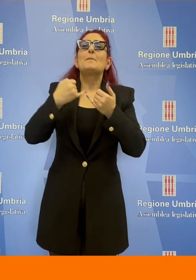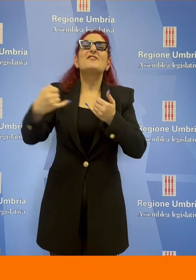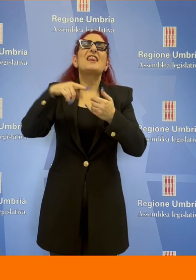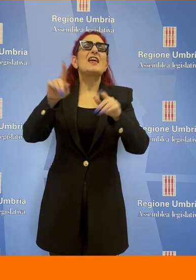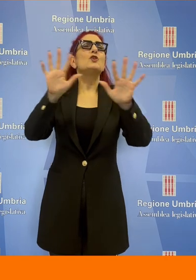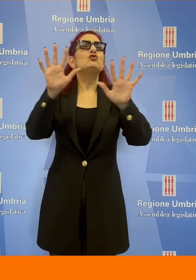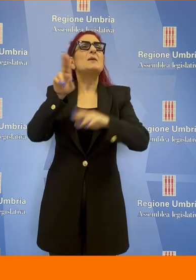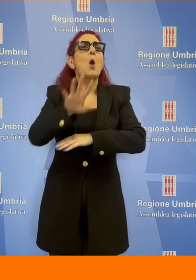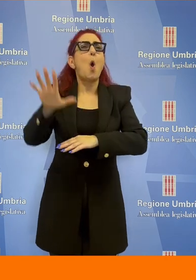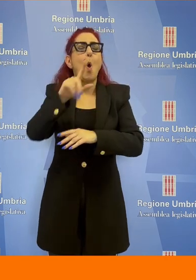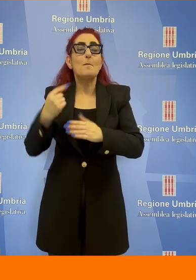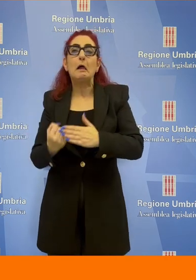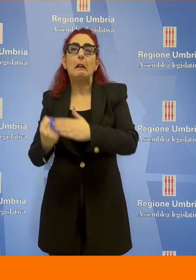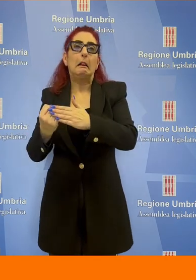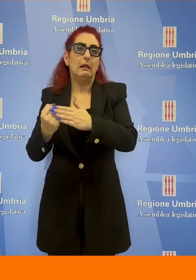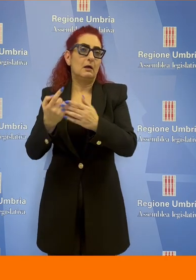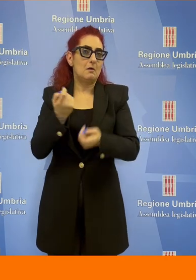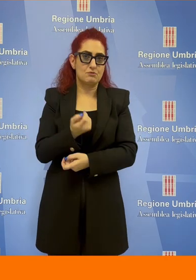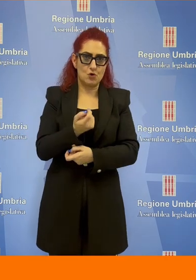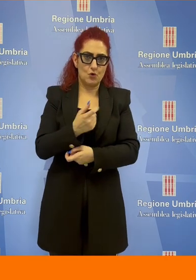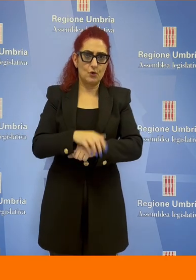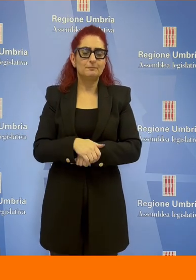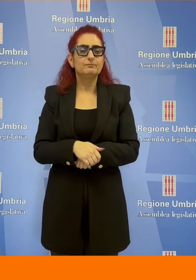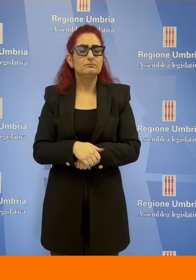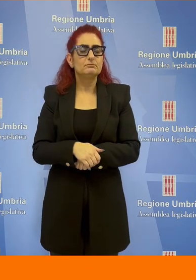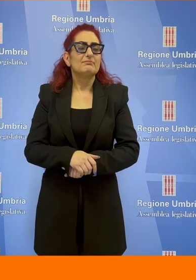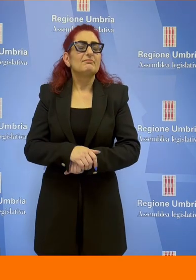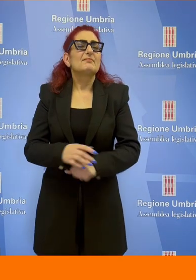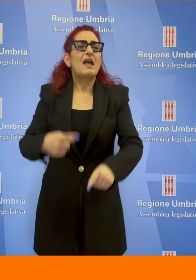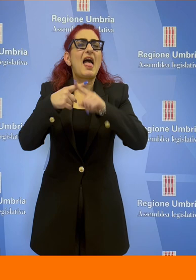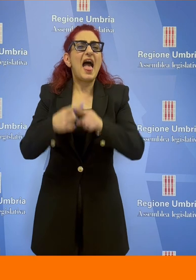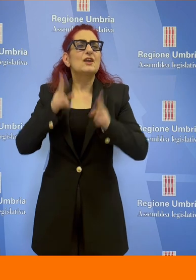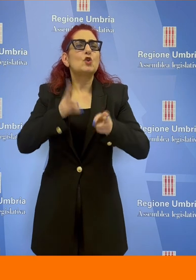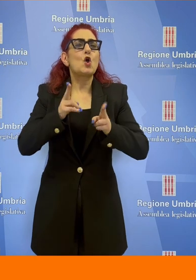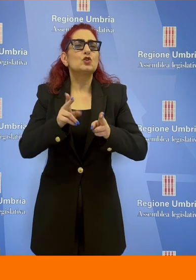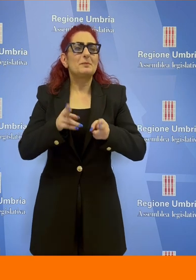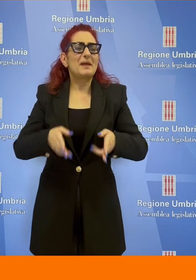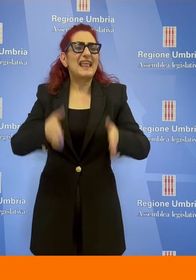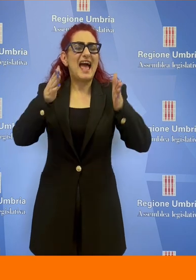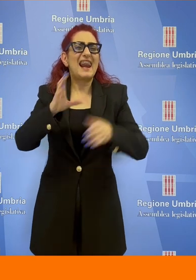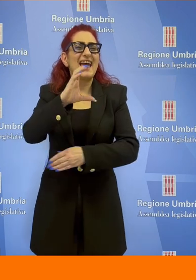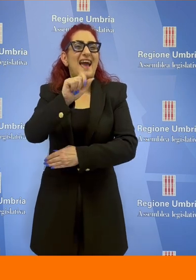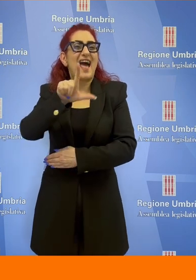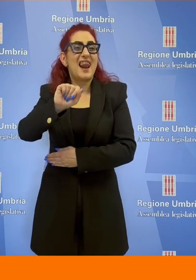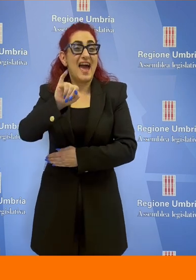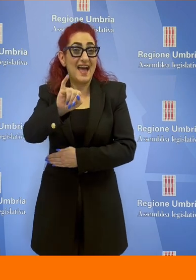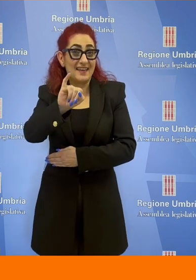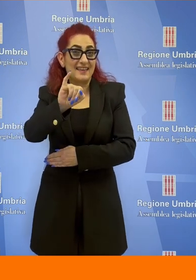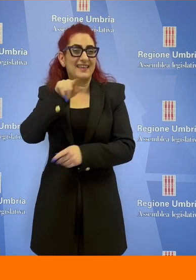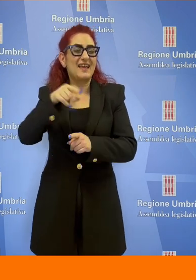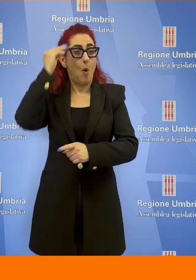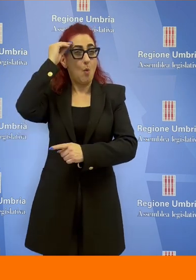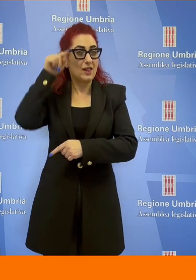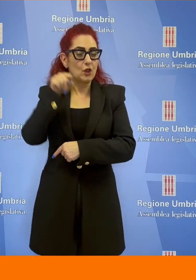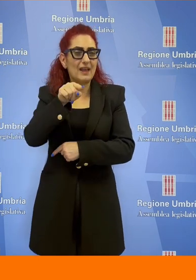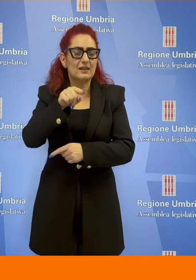cinema Umbro. La riqualificazione dell'ex ospedale Calai è per Gualdo Tadino